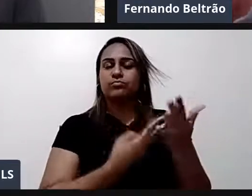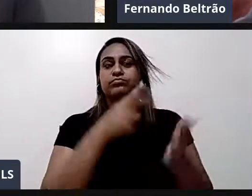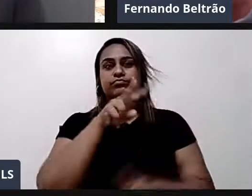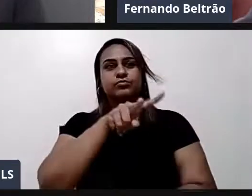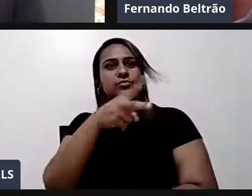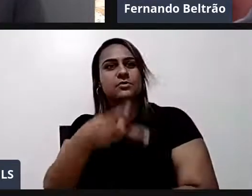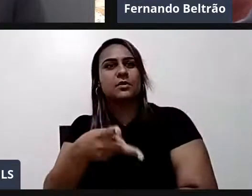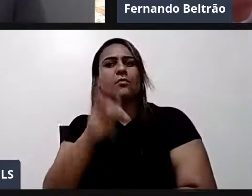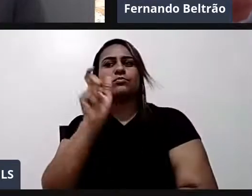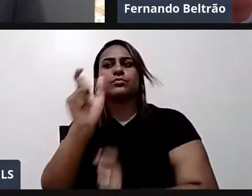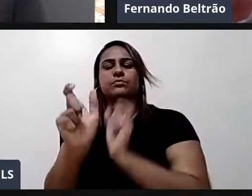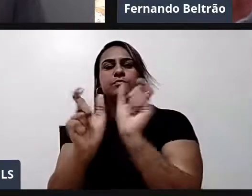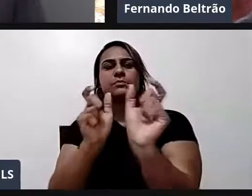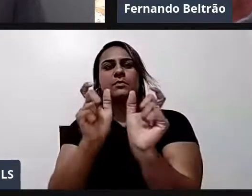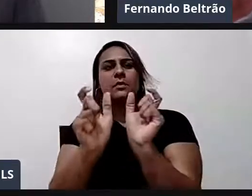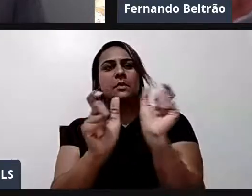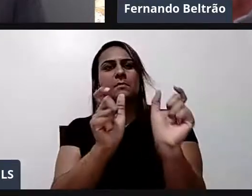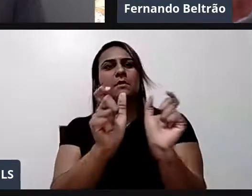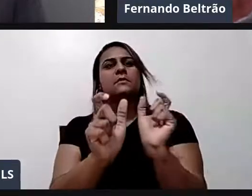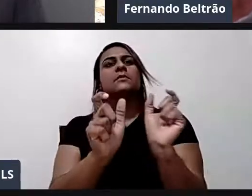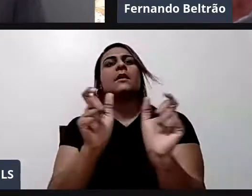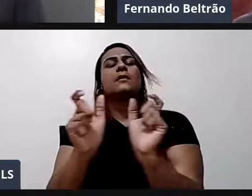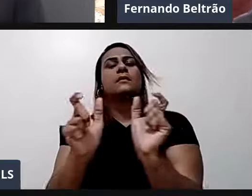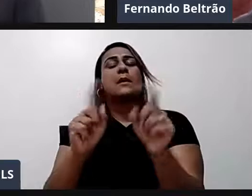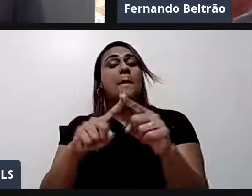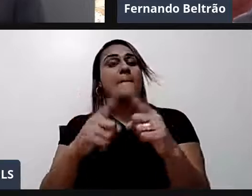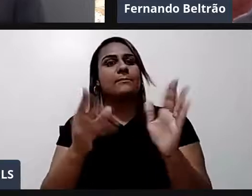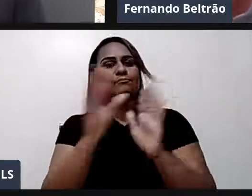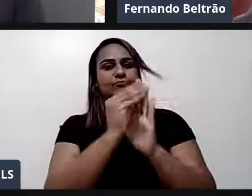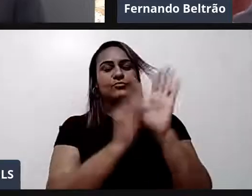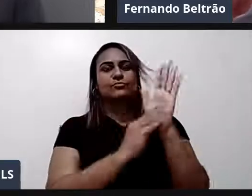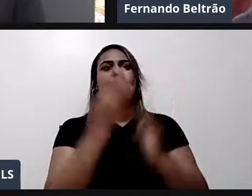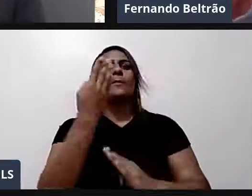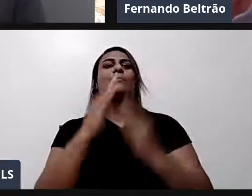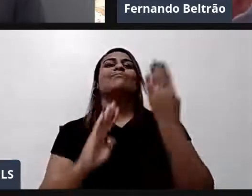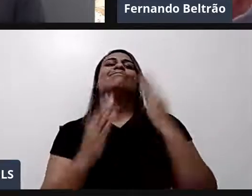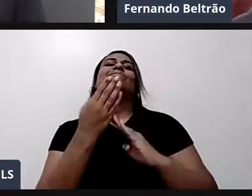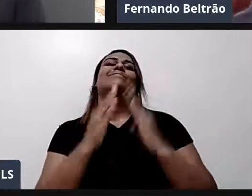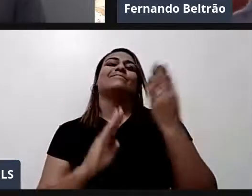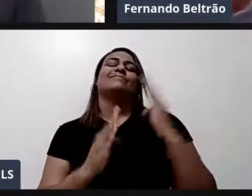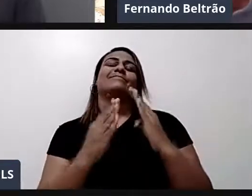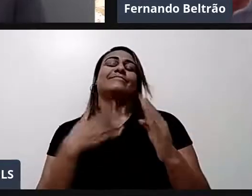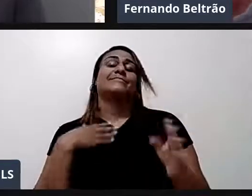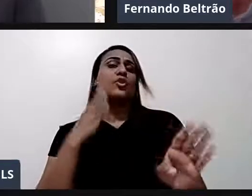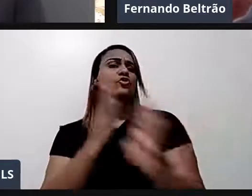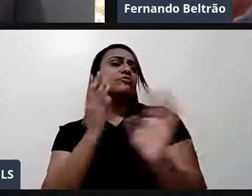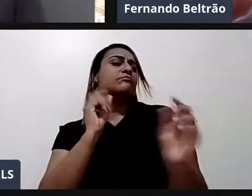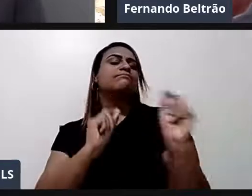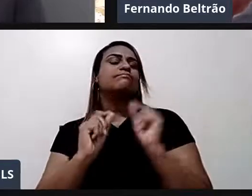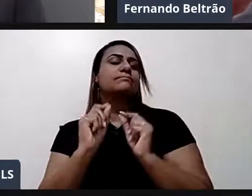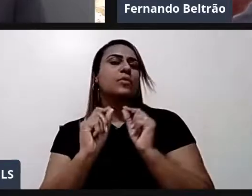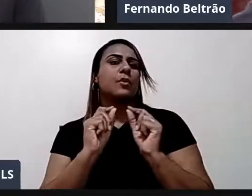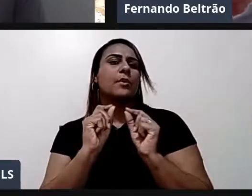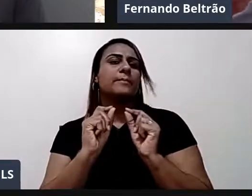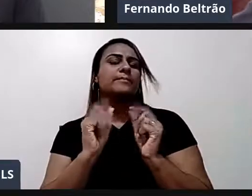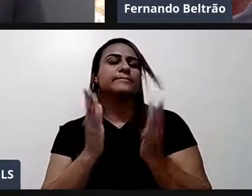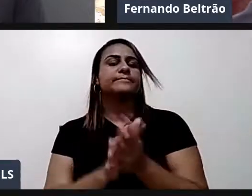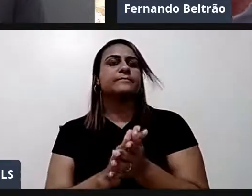De mais da metade do conteúdo de biologia. Eu descobri isso. Dando aula. Quando o intérprete se vê